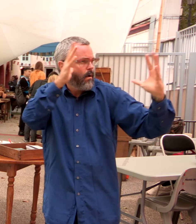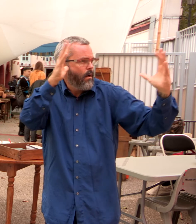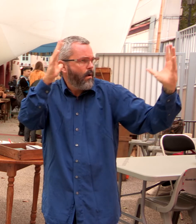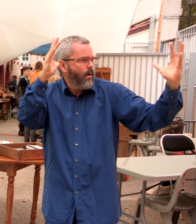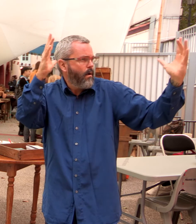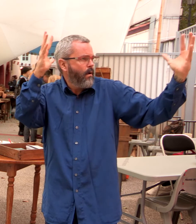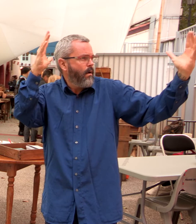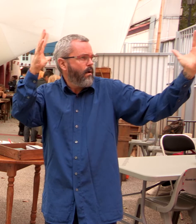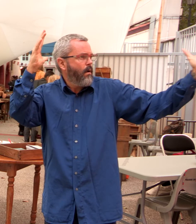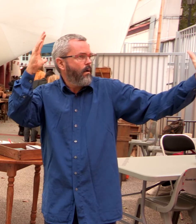Mais surtout vraie